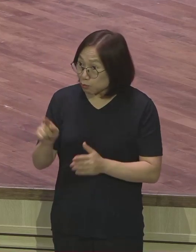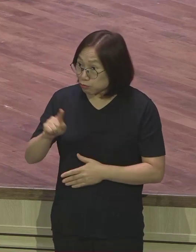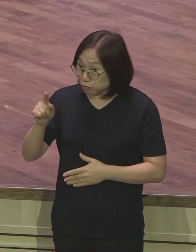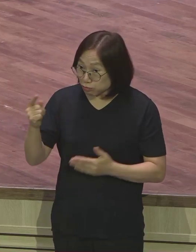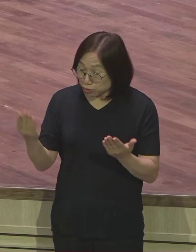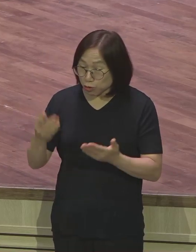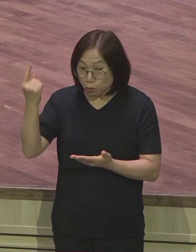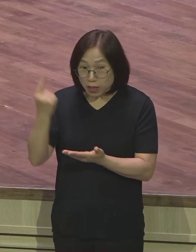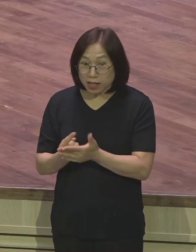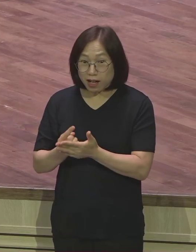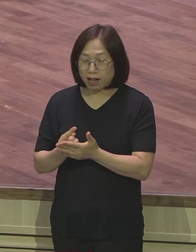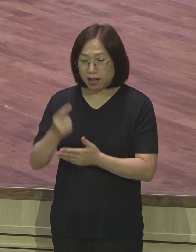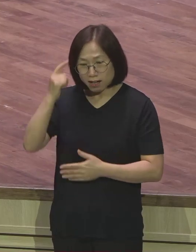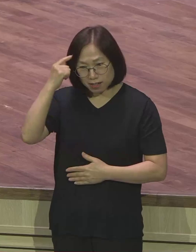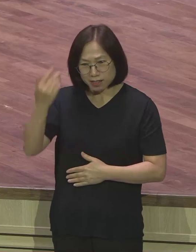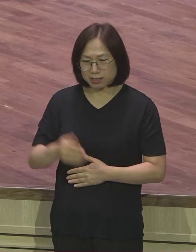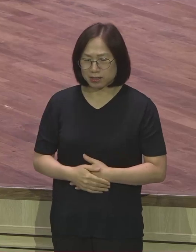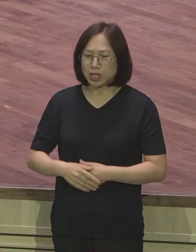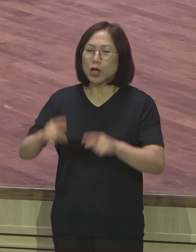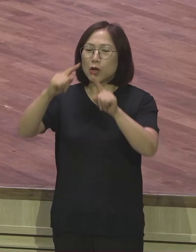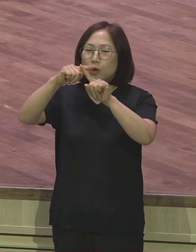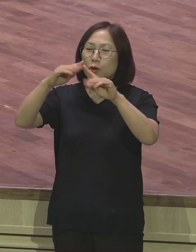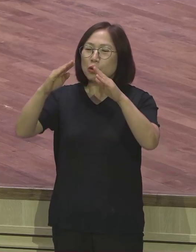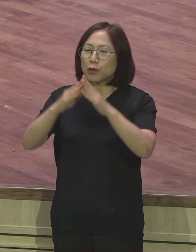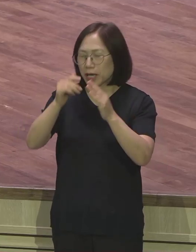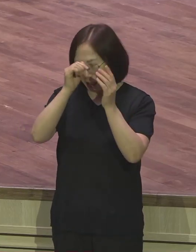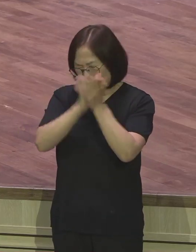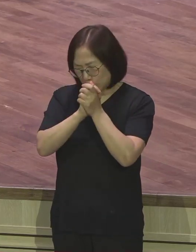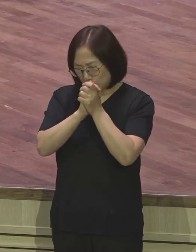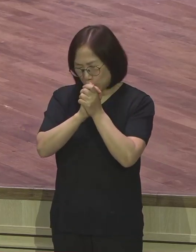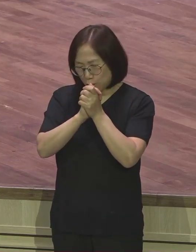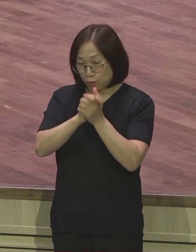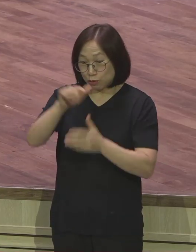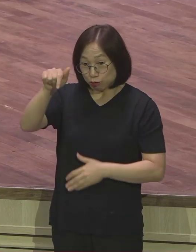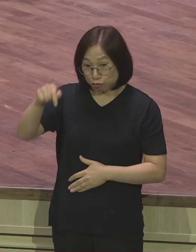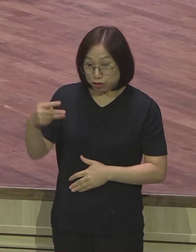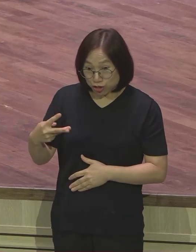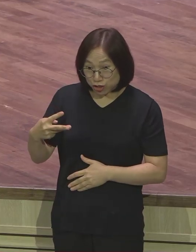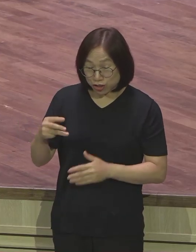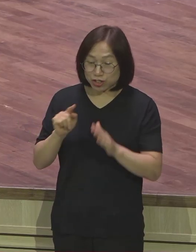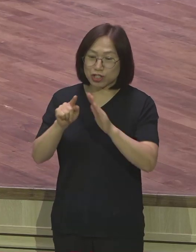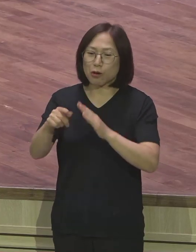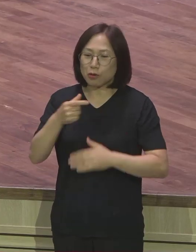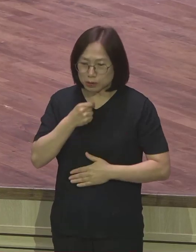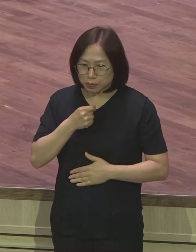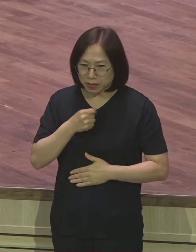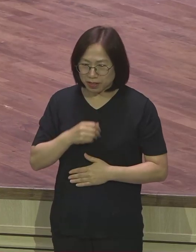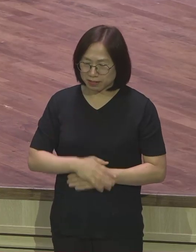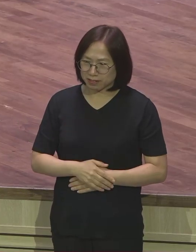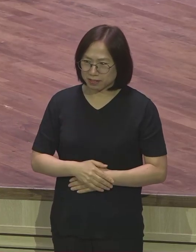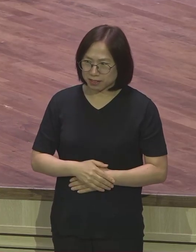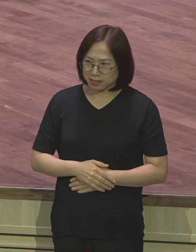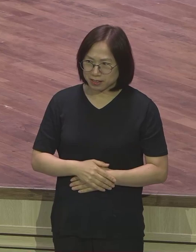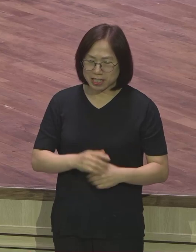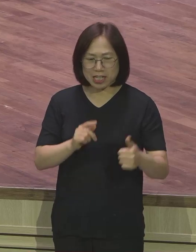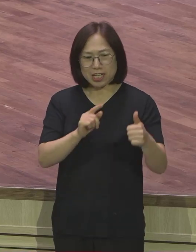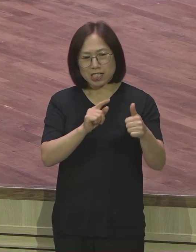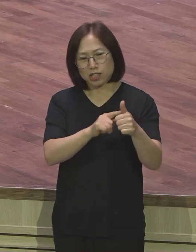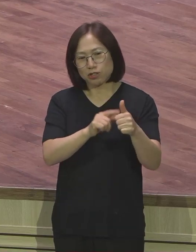교회 기도굴에 가려고 왔다고 한 달 후에 대표 기도를 하게 되기 때문에